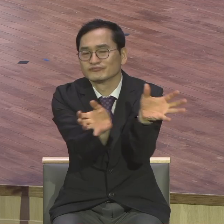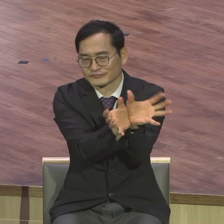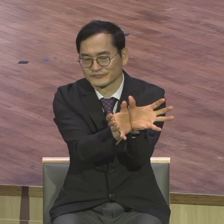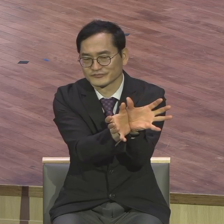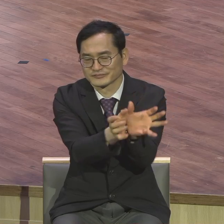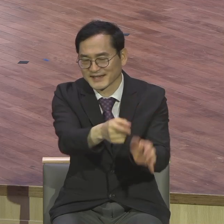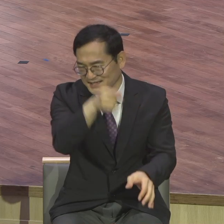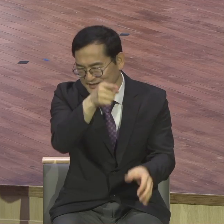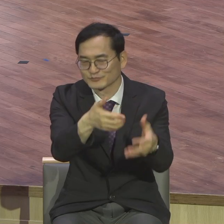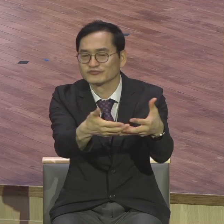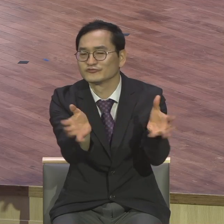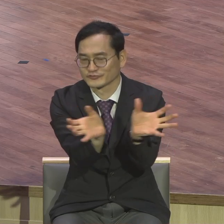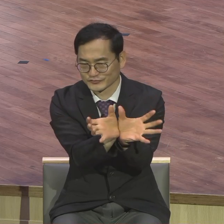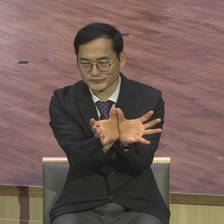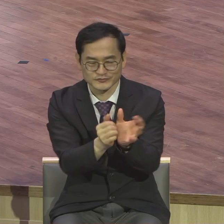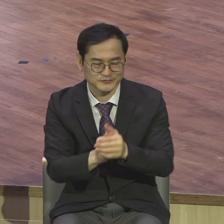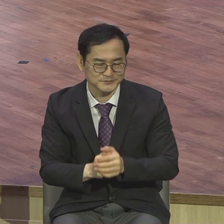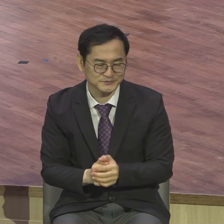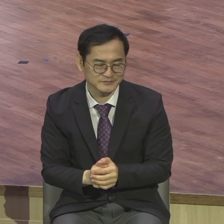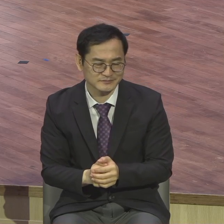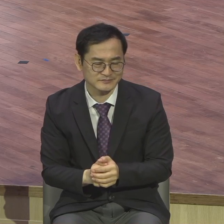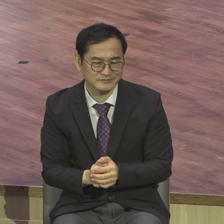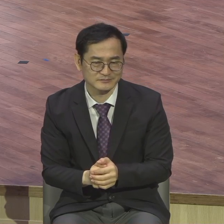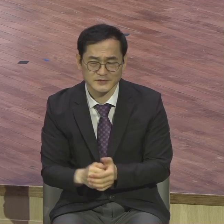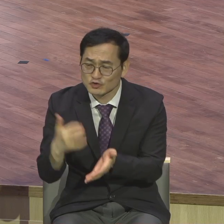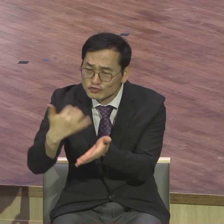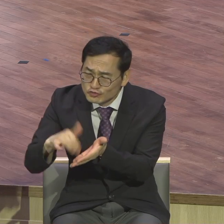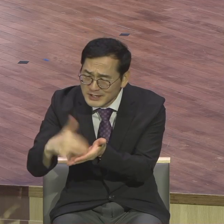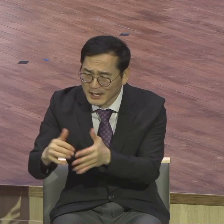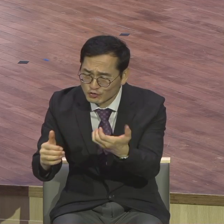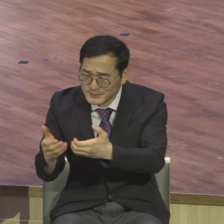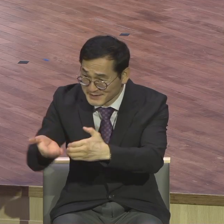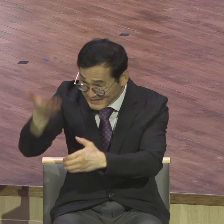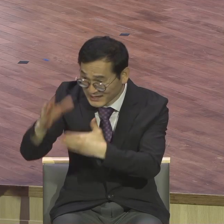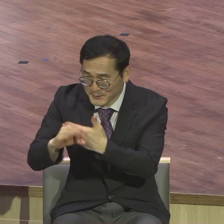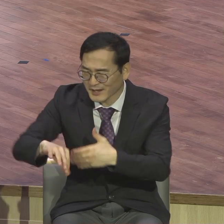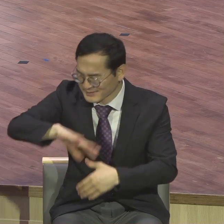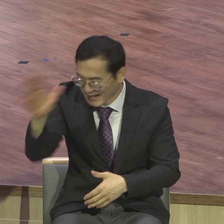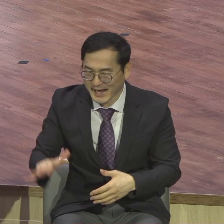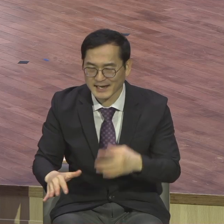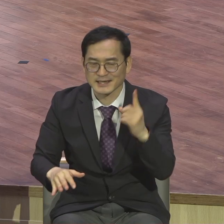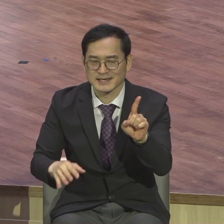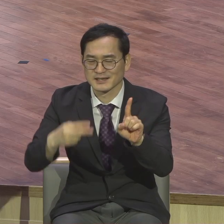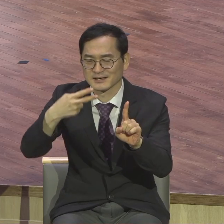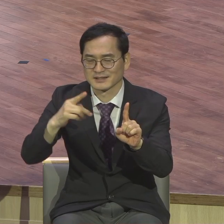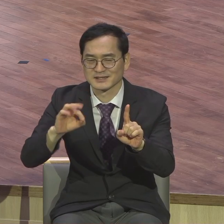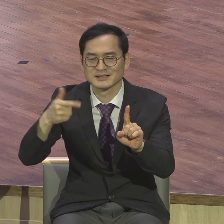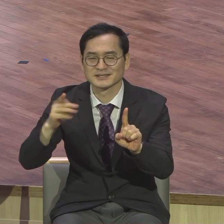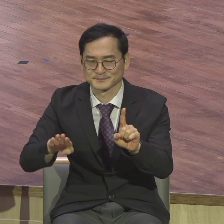넘으면 몇 명이든 상관없이 다 1등급이에요. 다 90점 넘었기 때문에 1등급입니다.